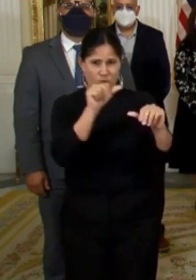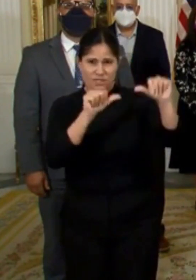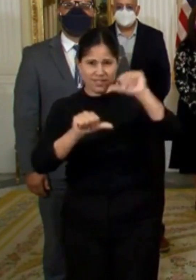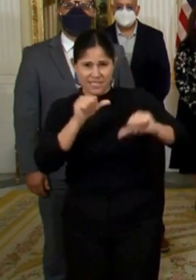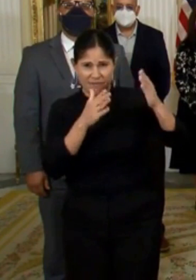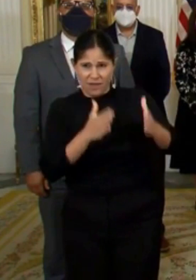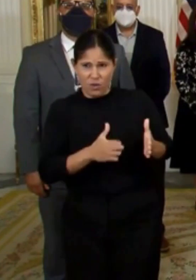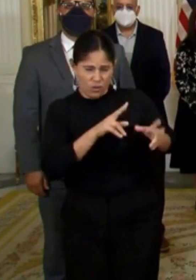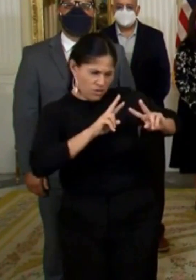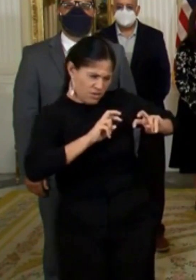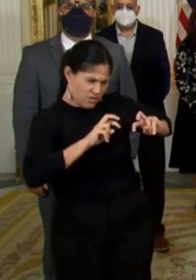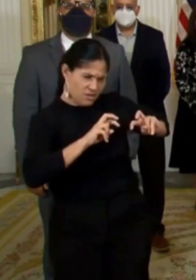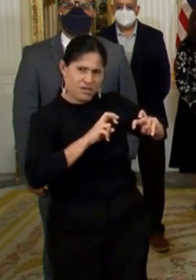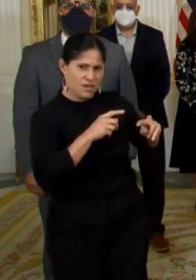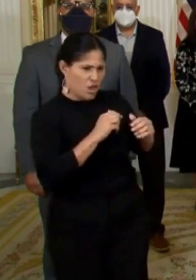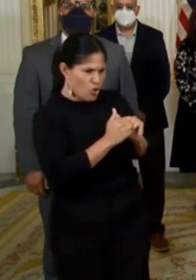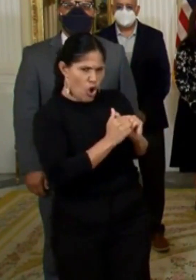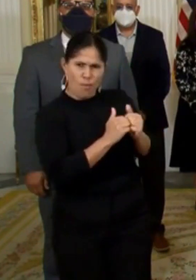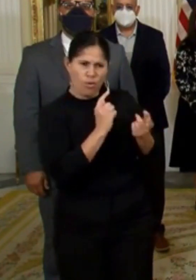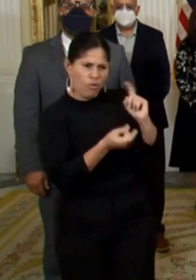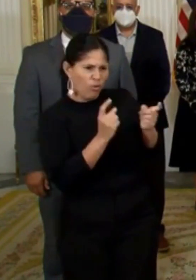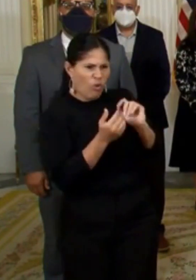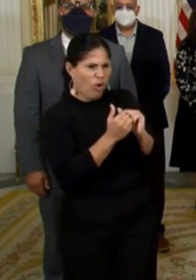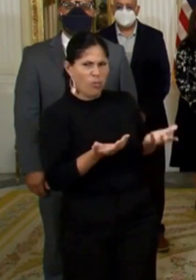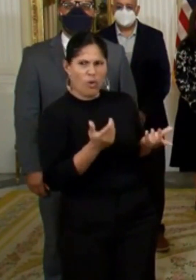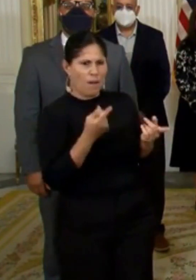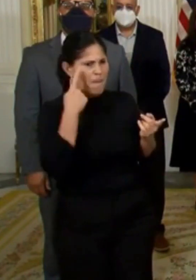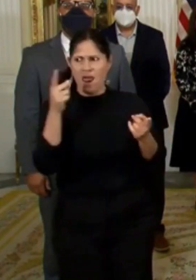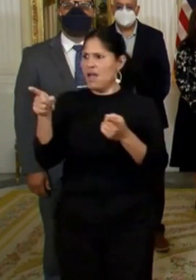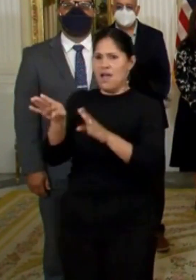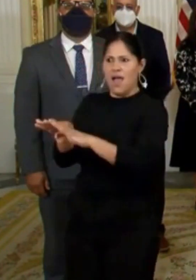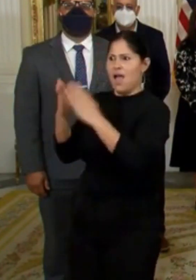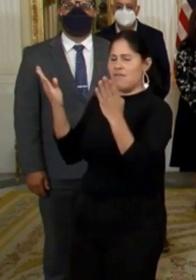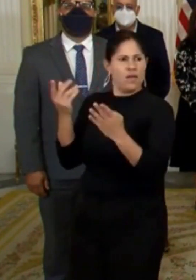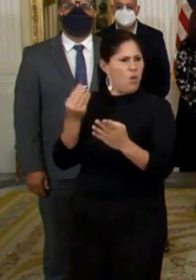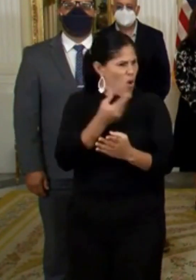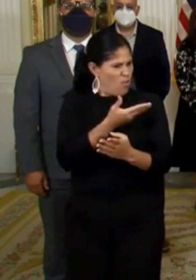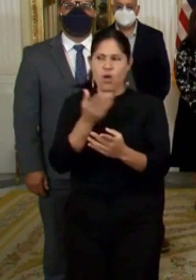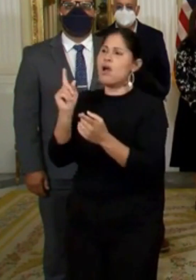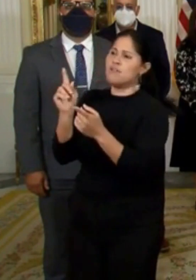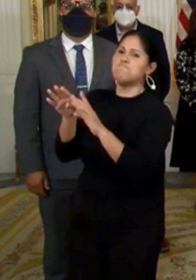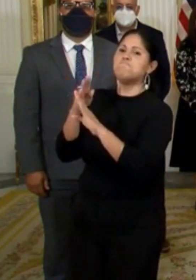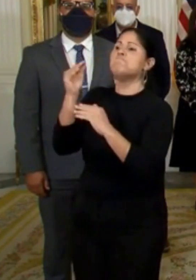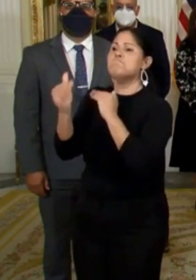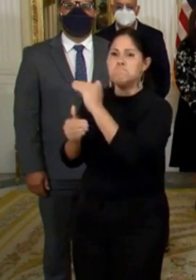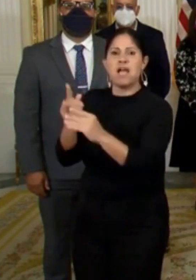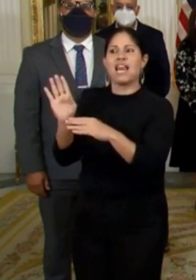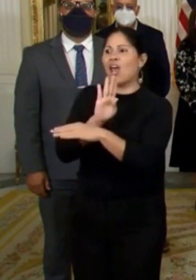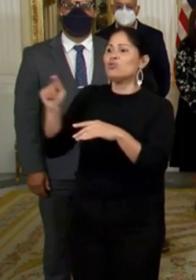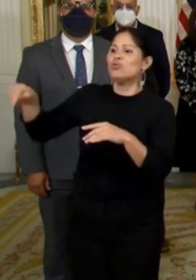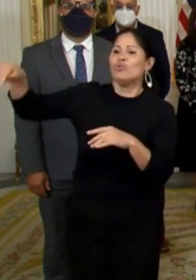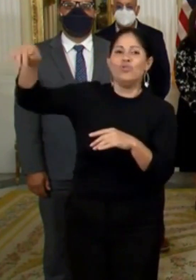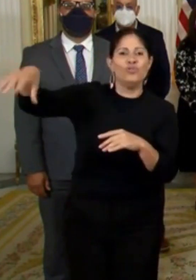explorar un proceso de modificación y reapertura escalonada de algunas actividades económicas. Segundo,